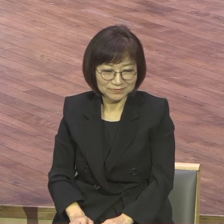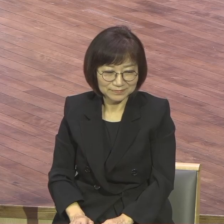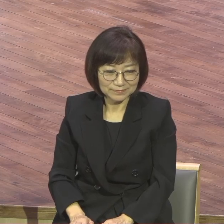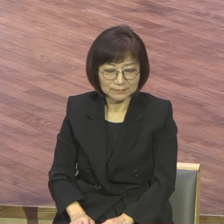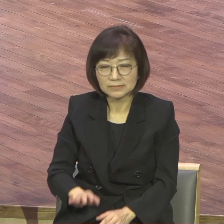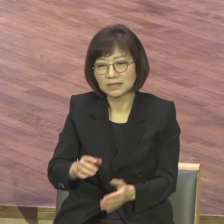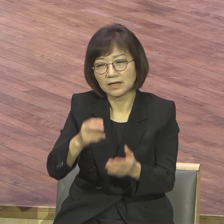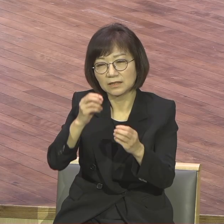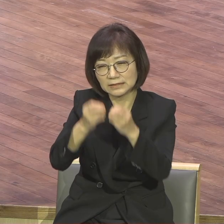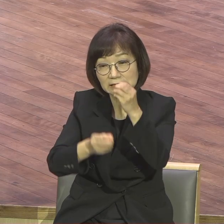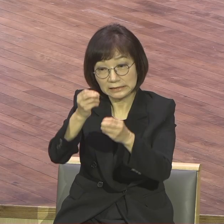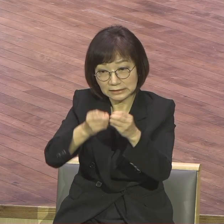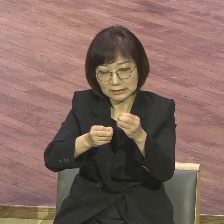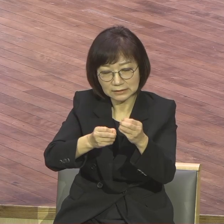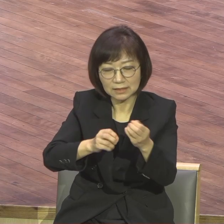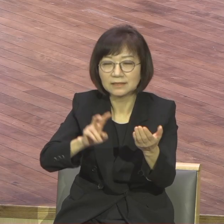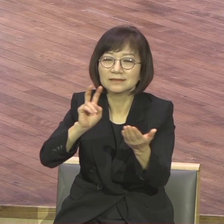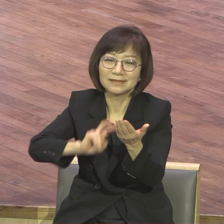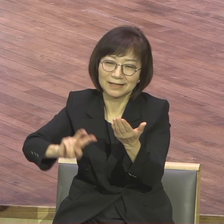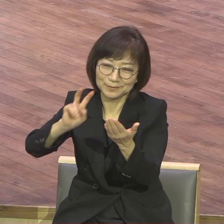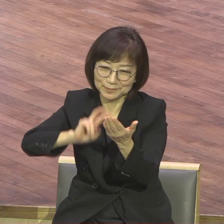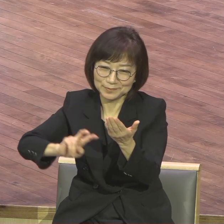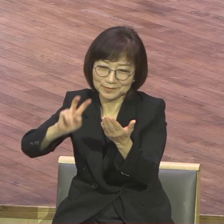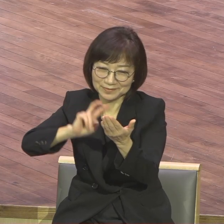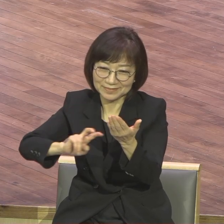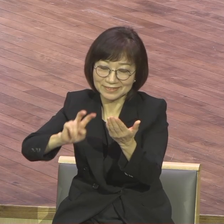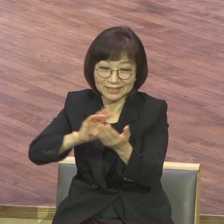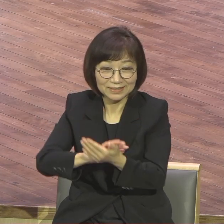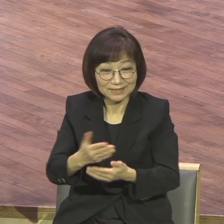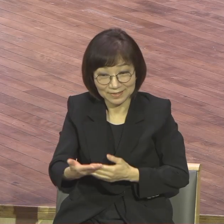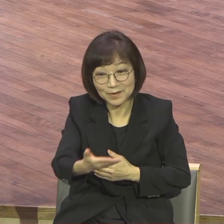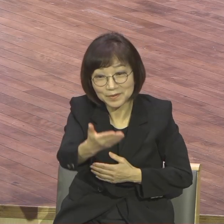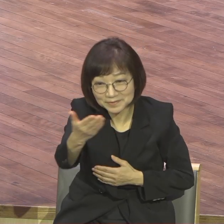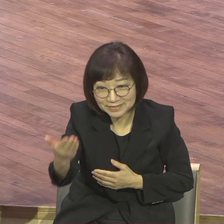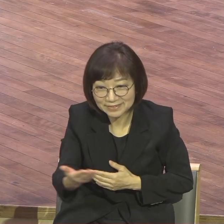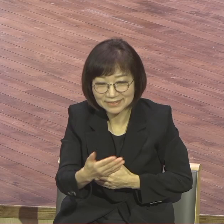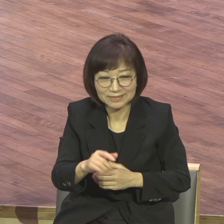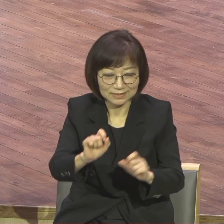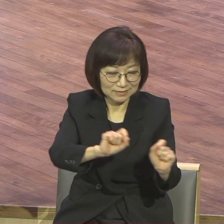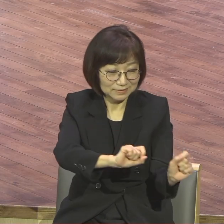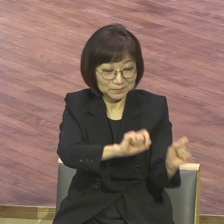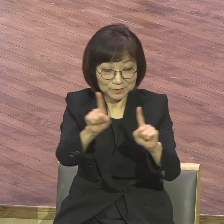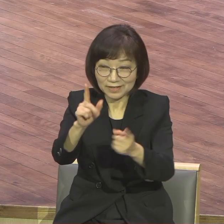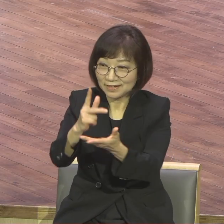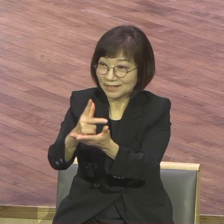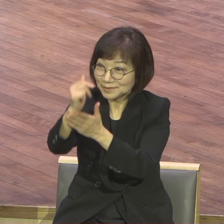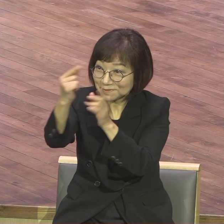성교 여러분 부활의 주님을 만난 자는 이와 같습니다.